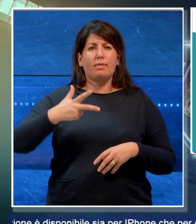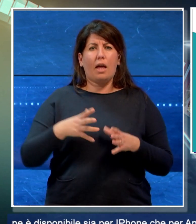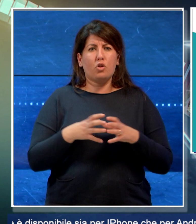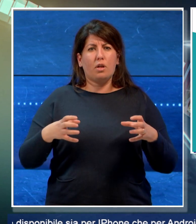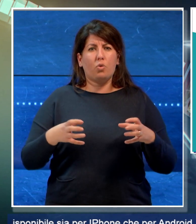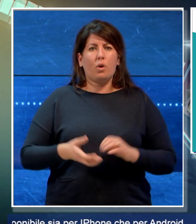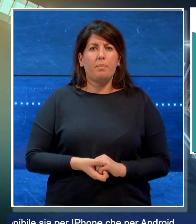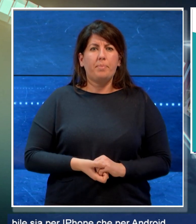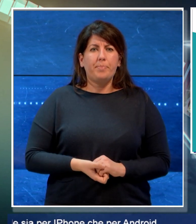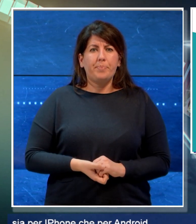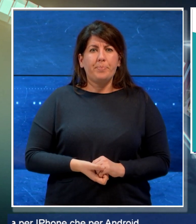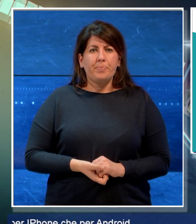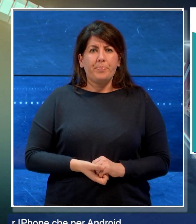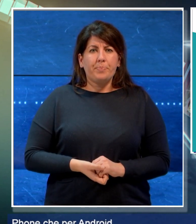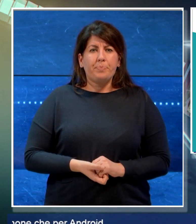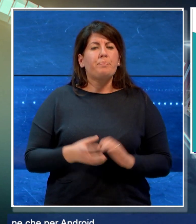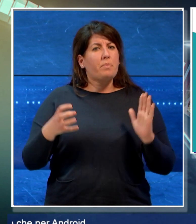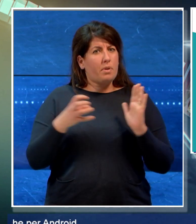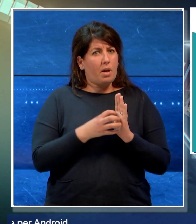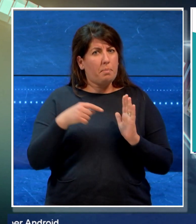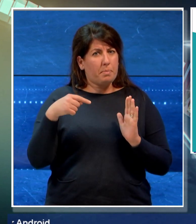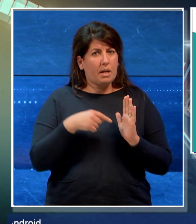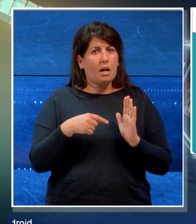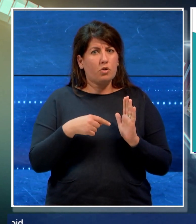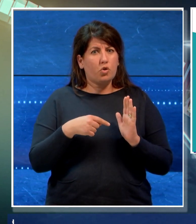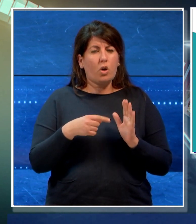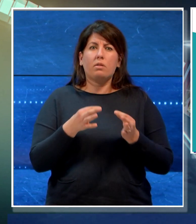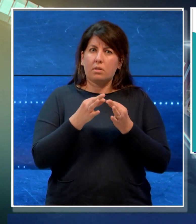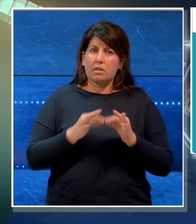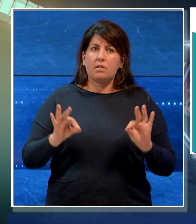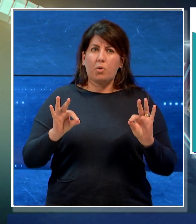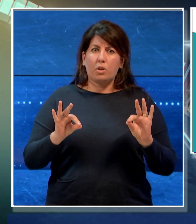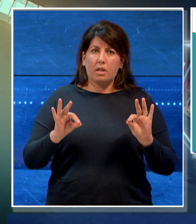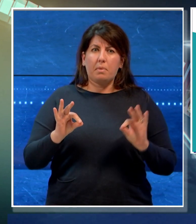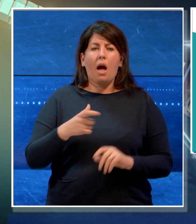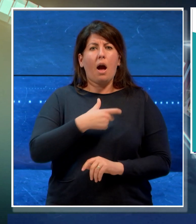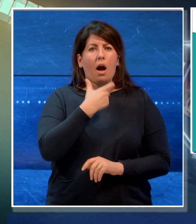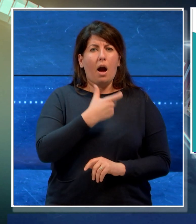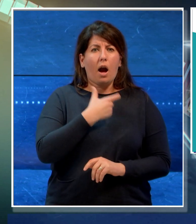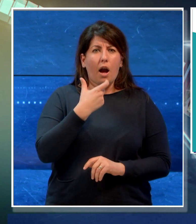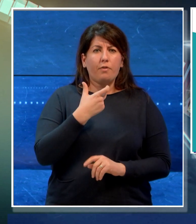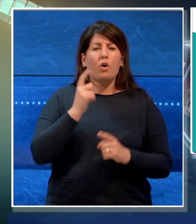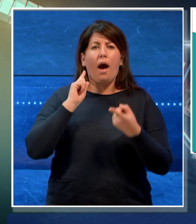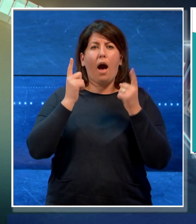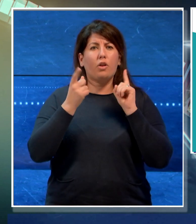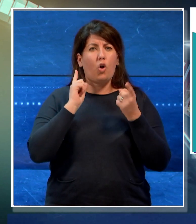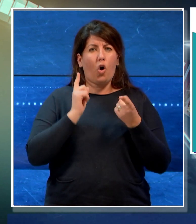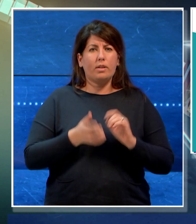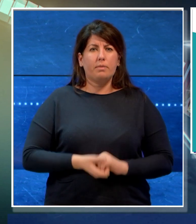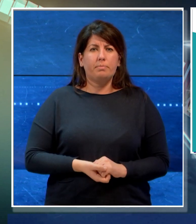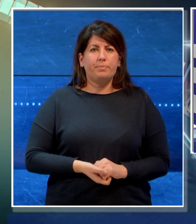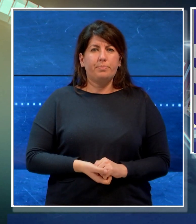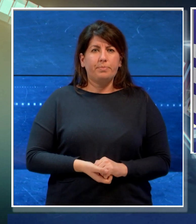settore. L'applicazione è disponibile sia per iPhone sia per Android.